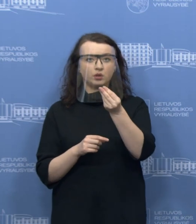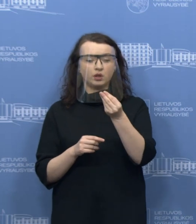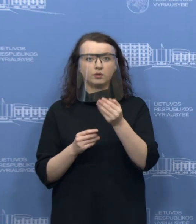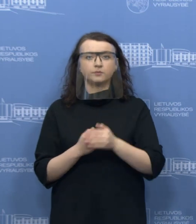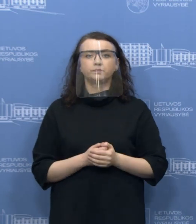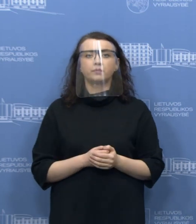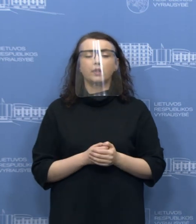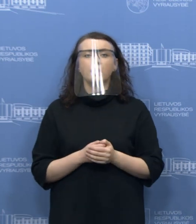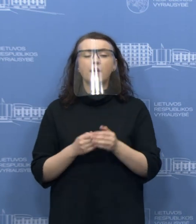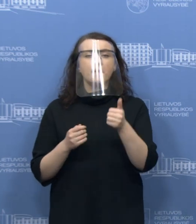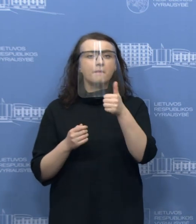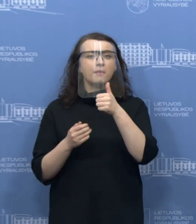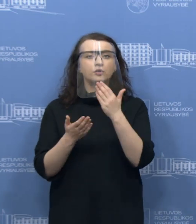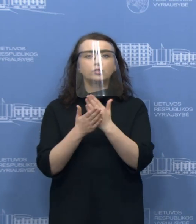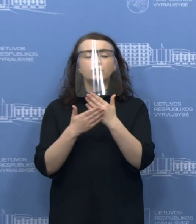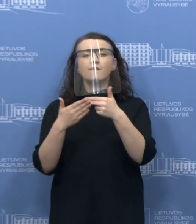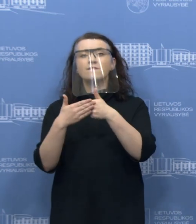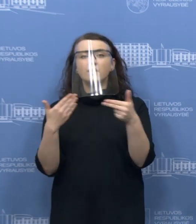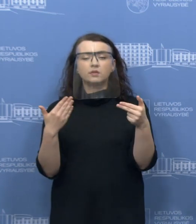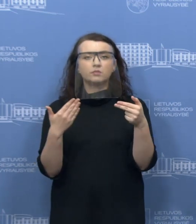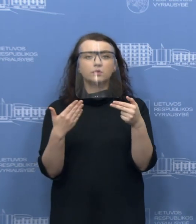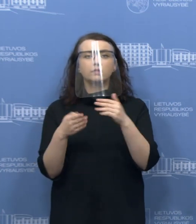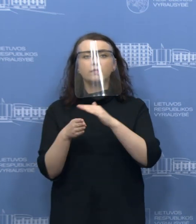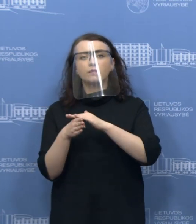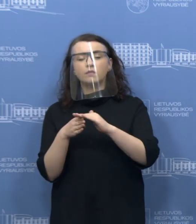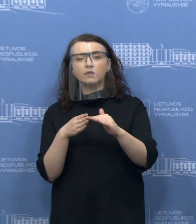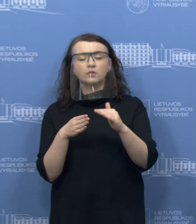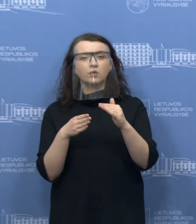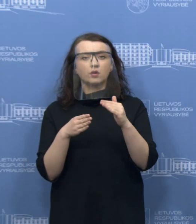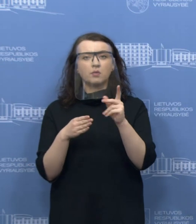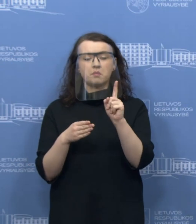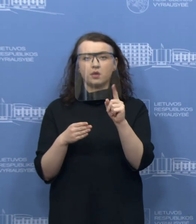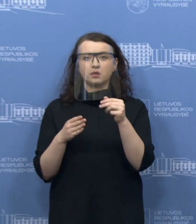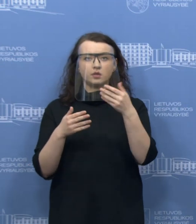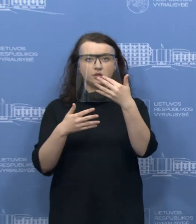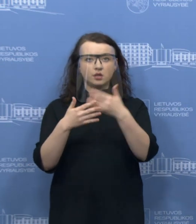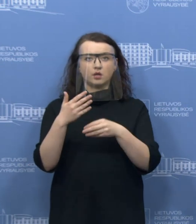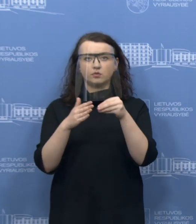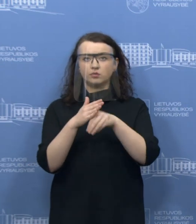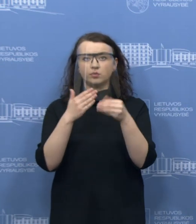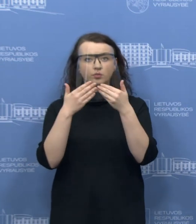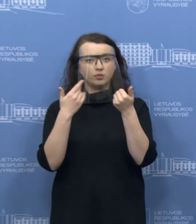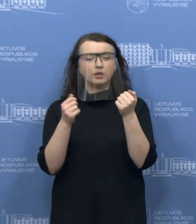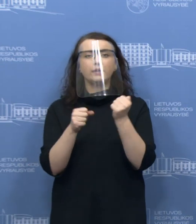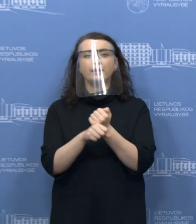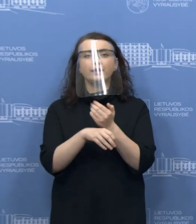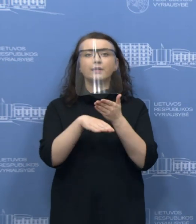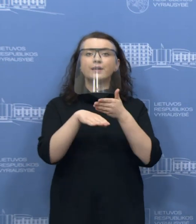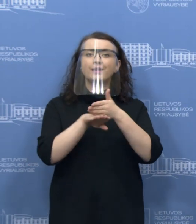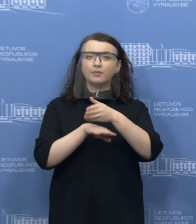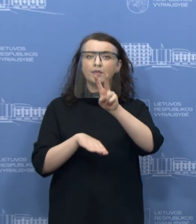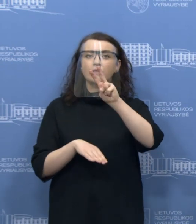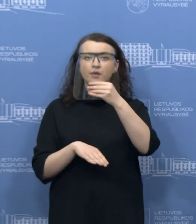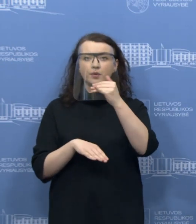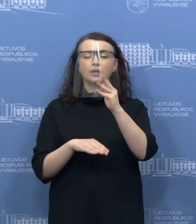Ką daryti įmonėje, kuri vykdo uždrausta veikla, tačiau į sąrašą nepakliuvo? Kreiptis į VMI ir į